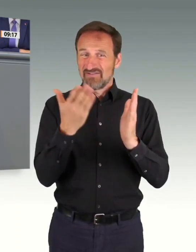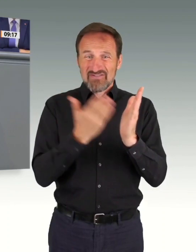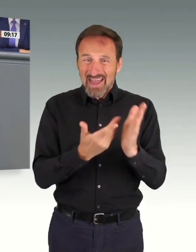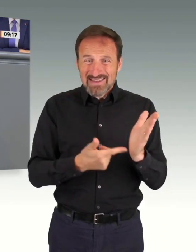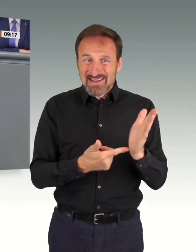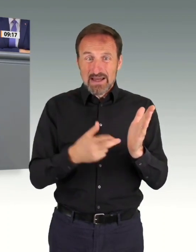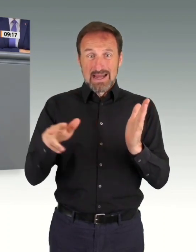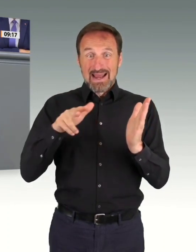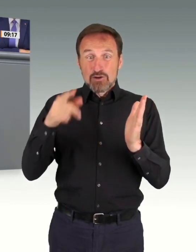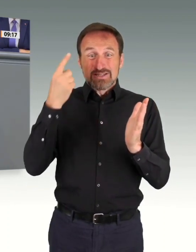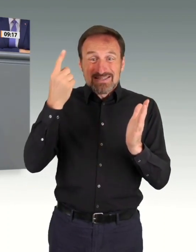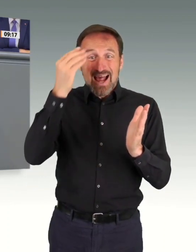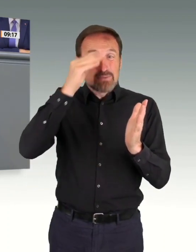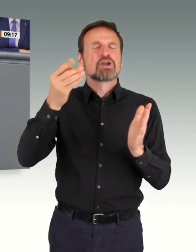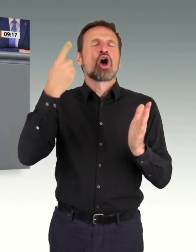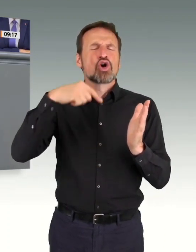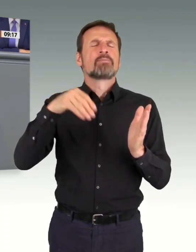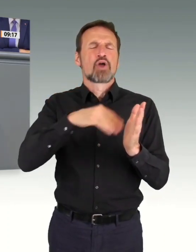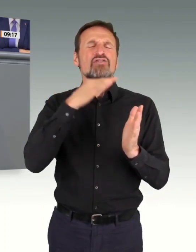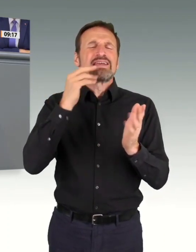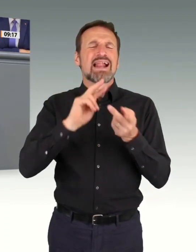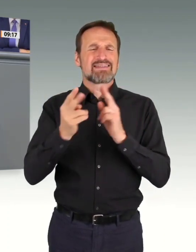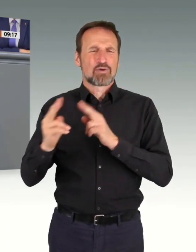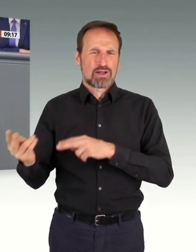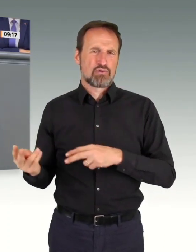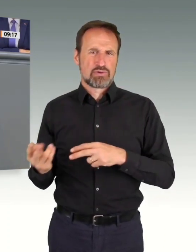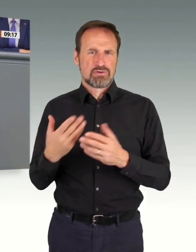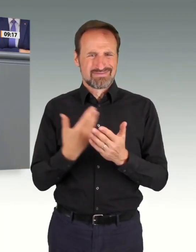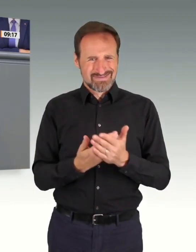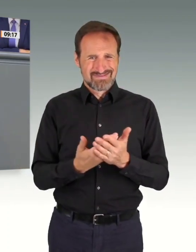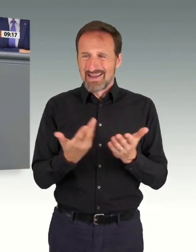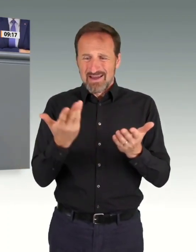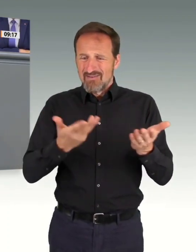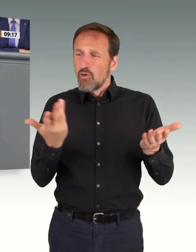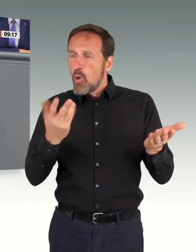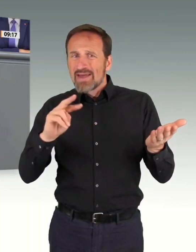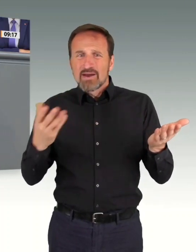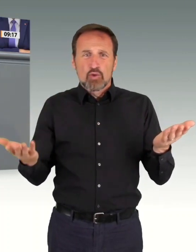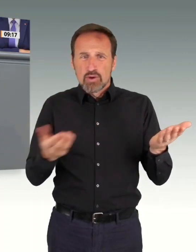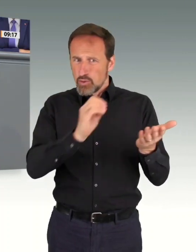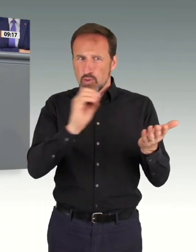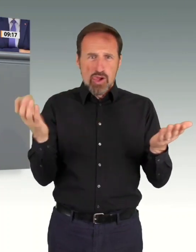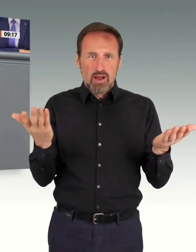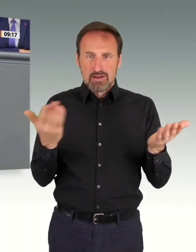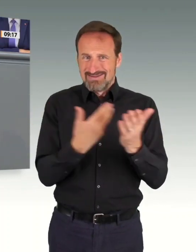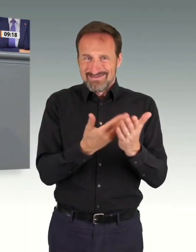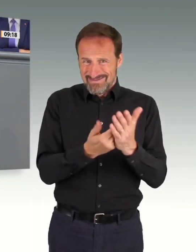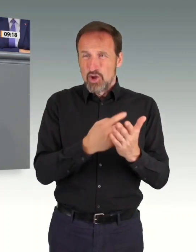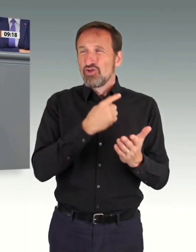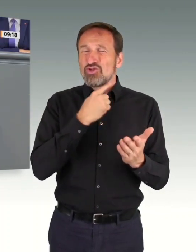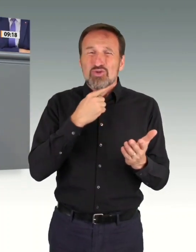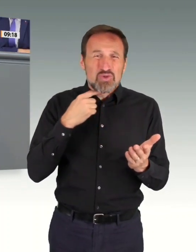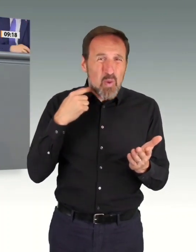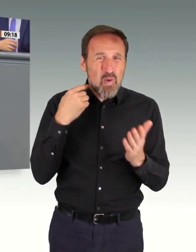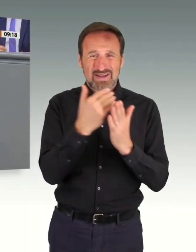in keiner Weise enthält, was später Gesetz werden soll. Die Regierung will hier einen Blankoscheck. Das